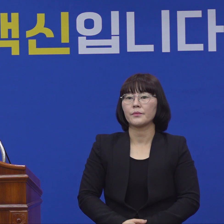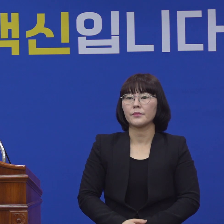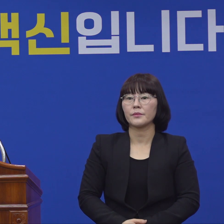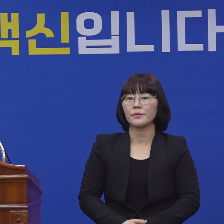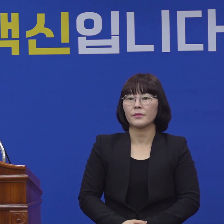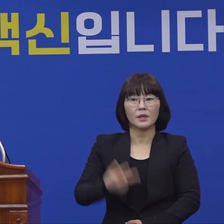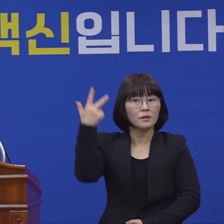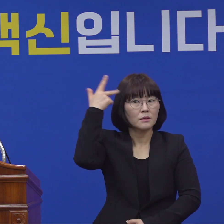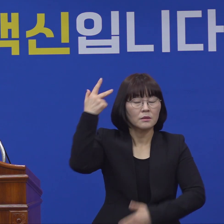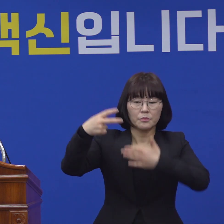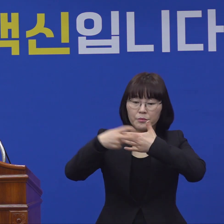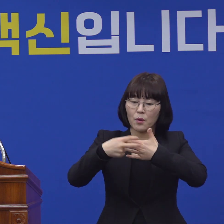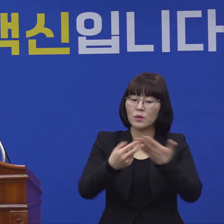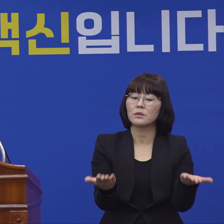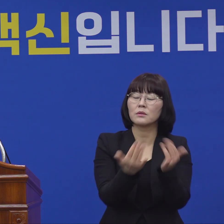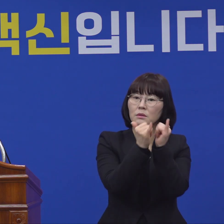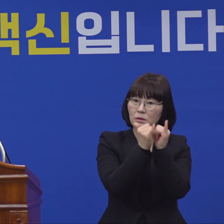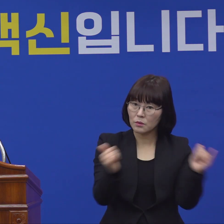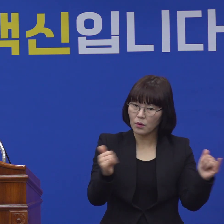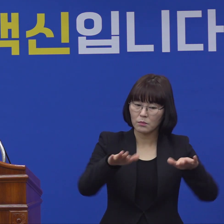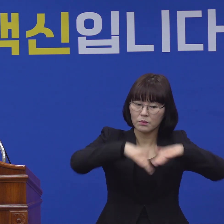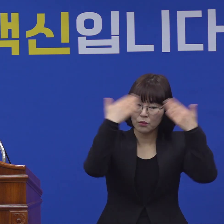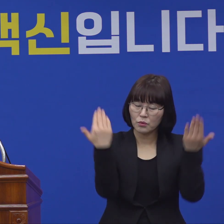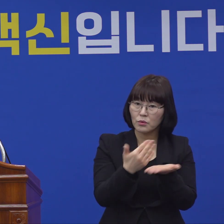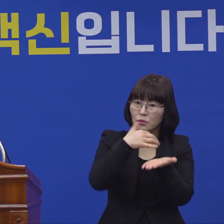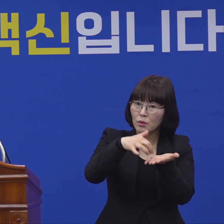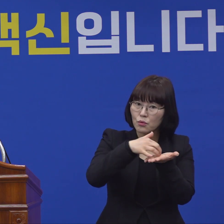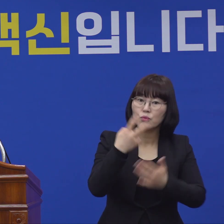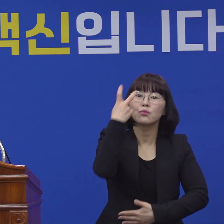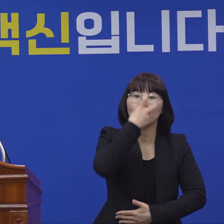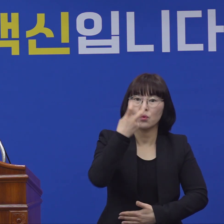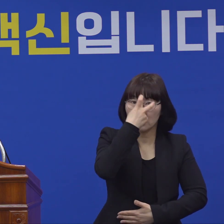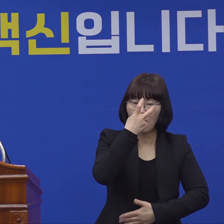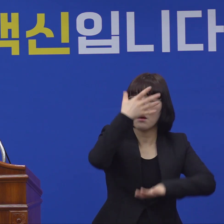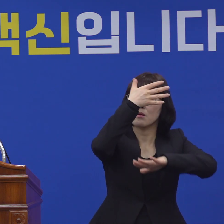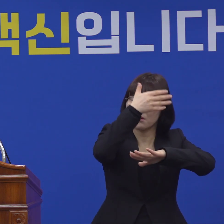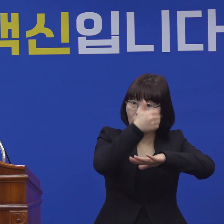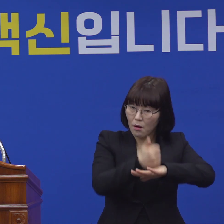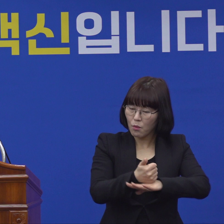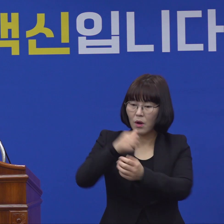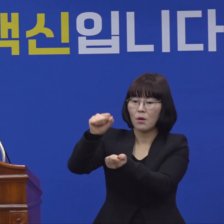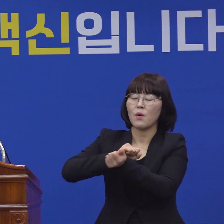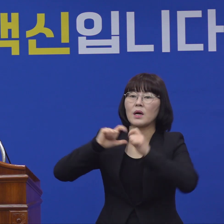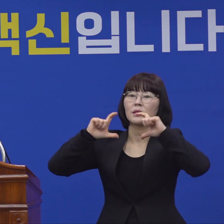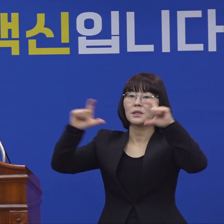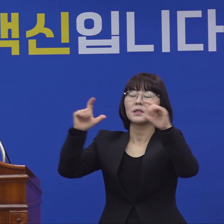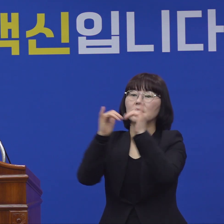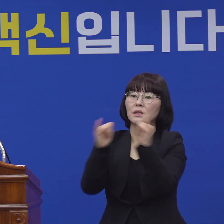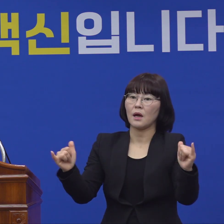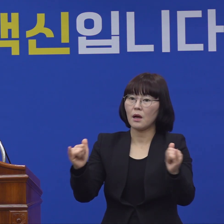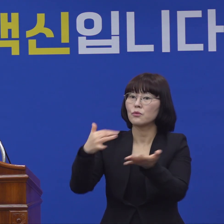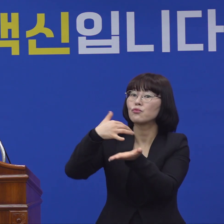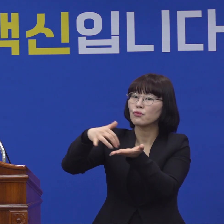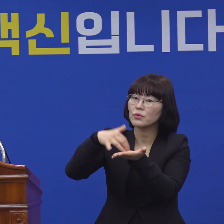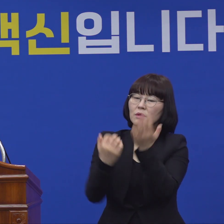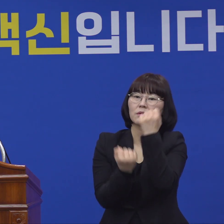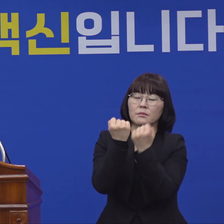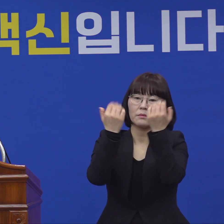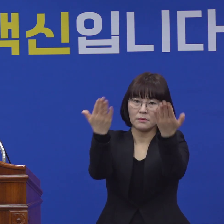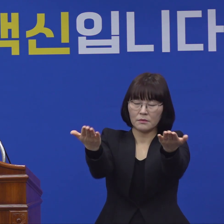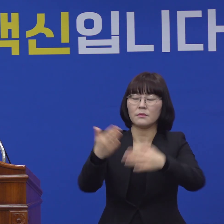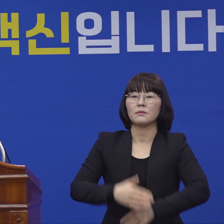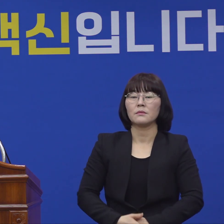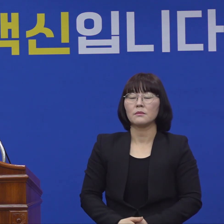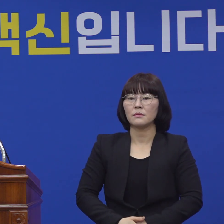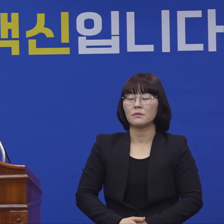정신병원 종사자에 대한 전수진단검사 실시 현황과 확진 환자 현황에 대해 말씀드리겠습니다.